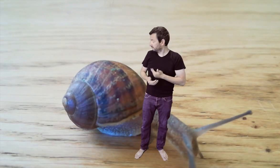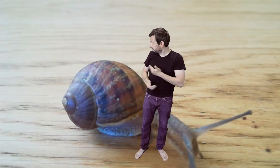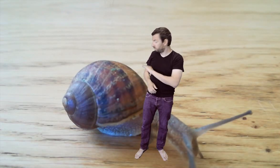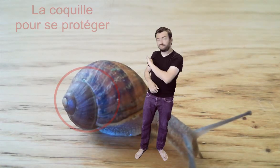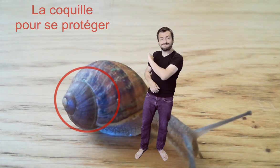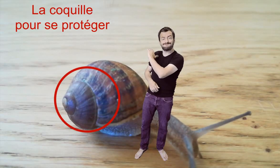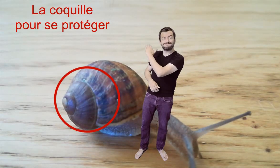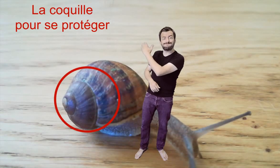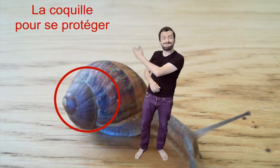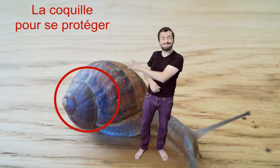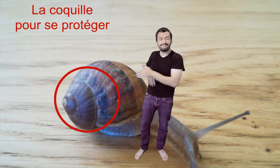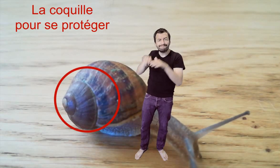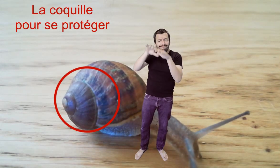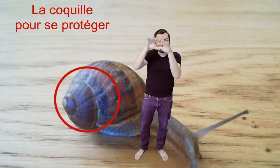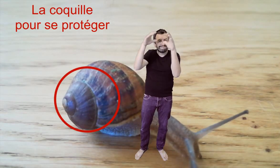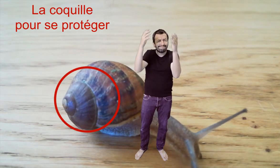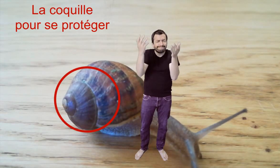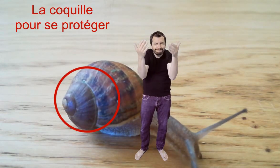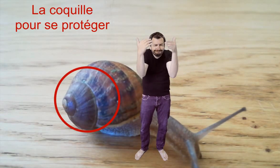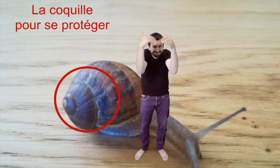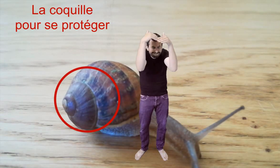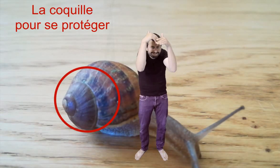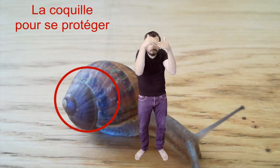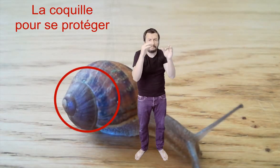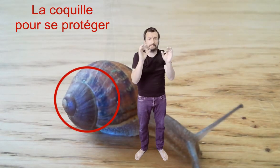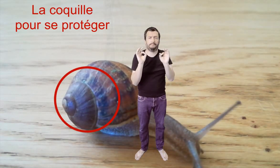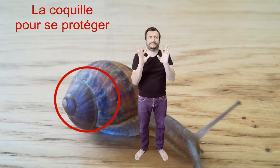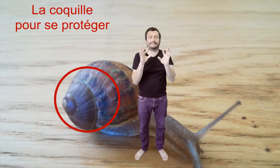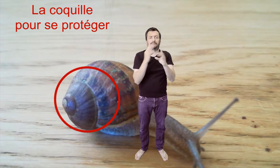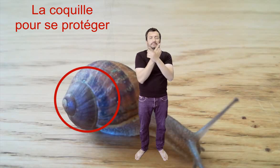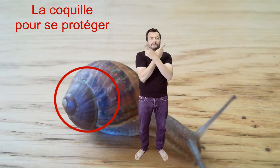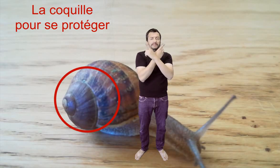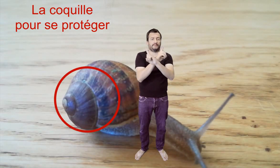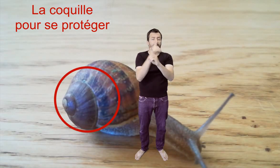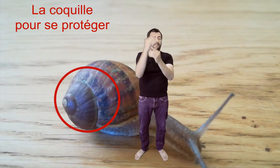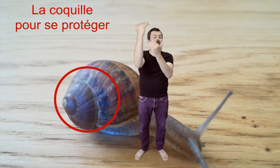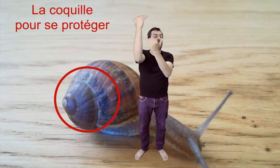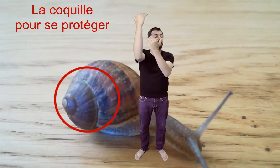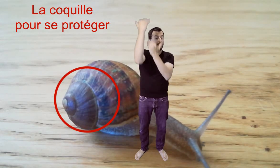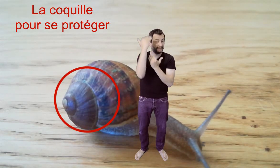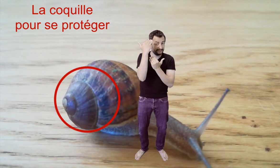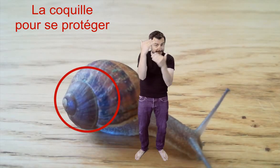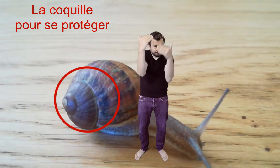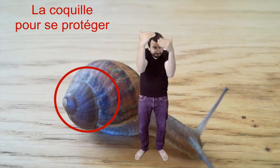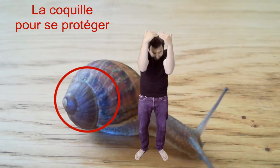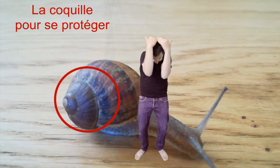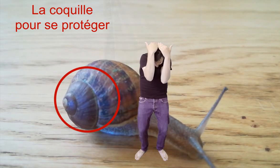Et puis là, au-dessus, la coquille, pour se protéger. Il peut se cacher dedans s'il le souhaite.